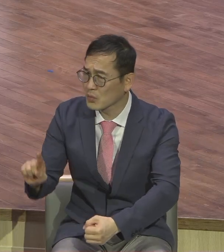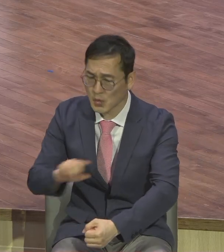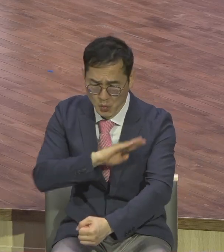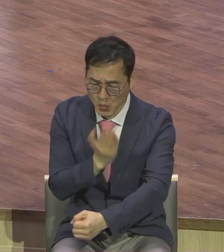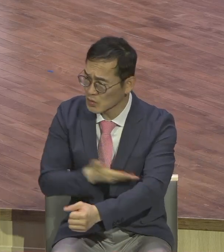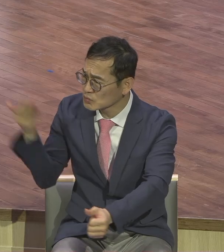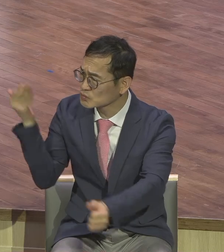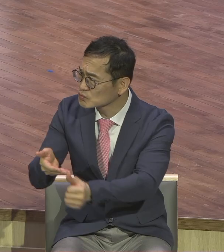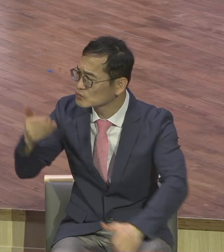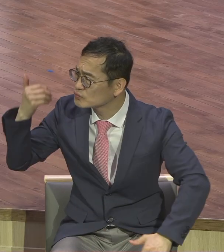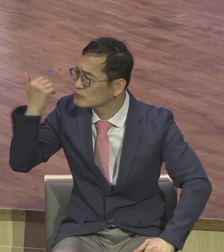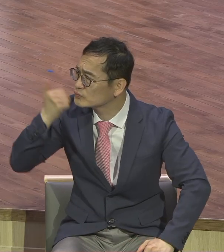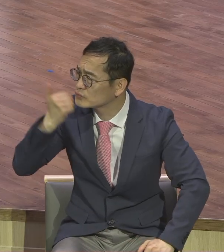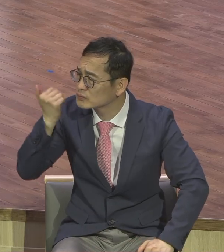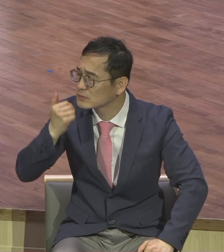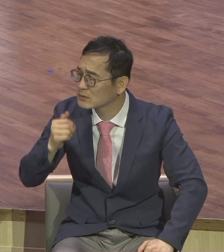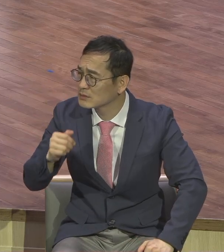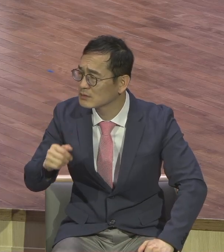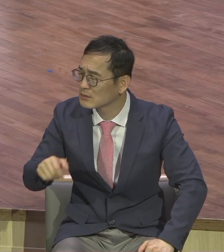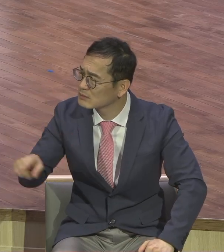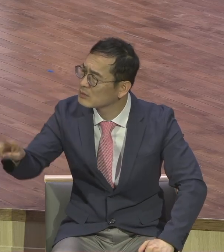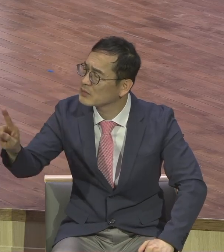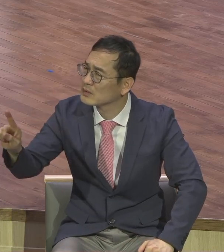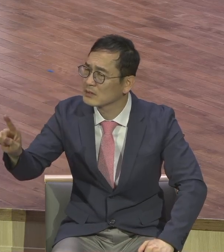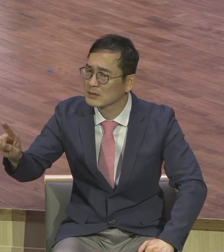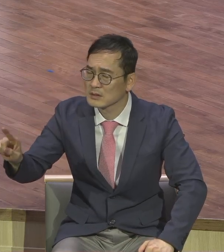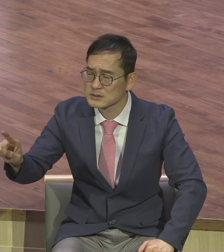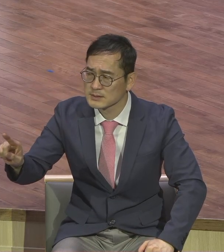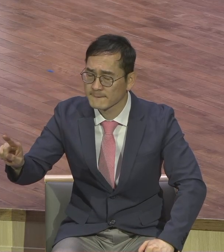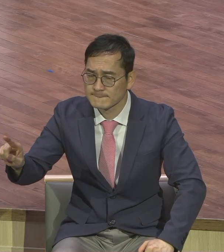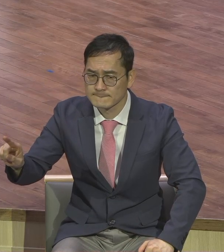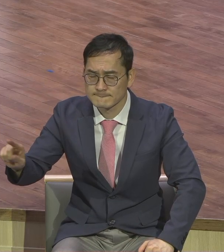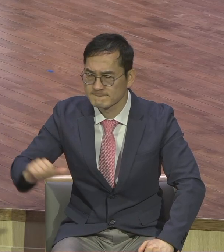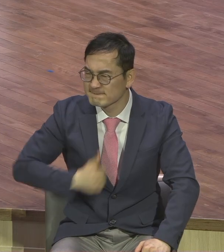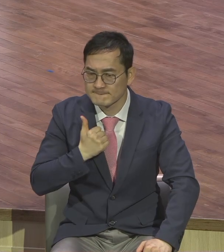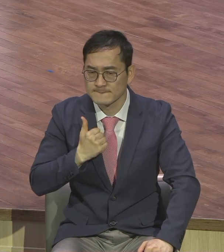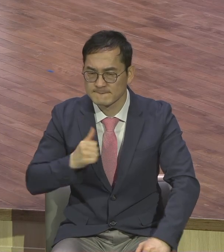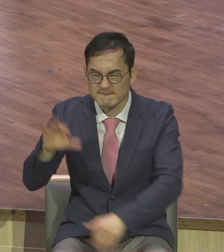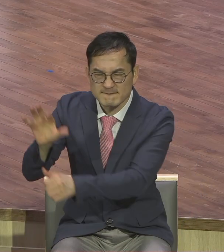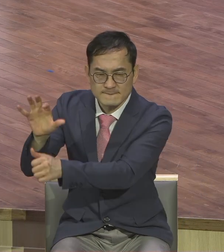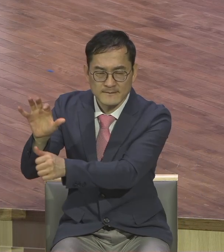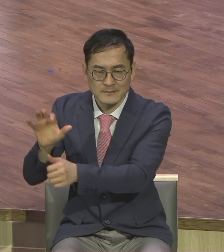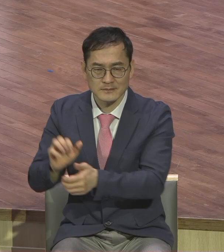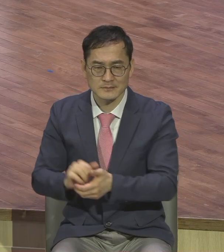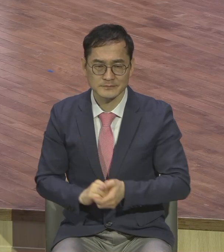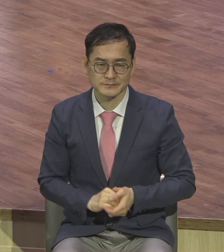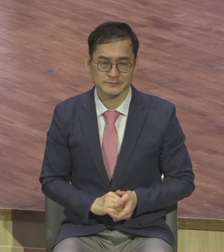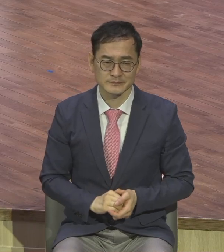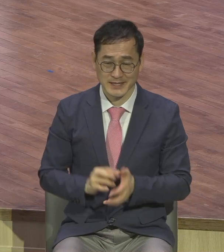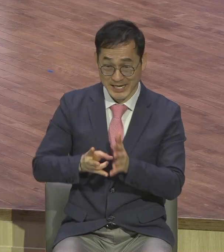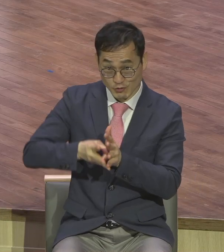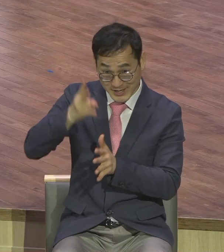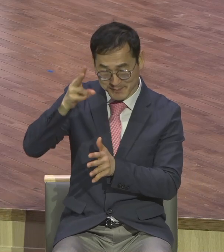주었느냐 예수님께서 예루살렘에 입성하신 이후에 하신 일 두 가지지요 하나는